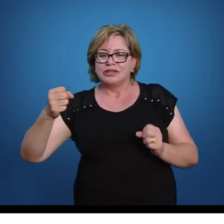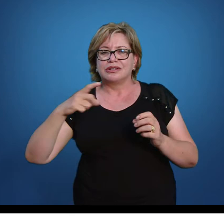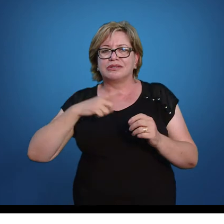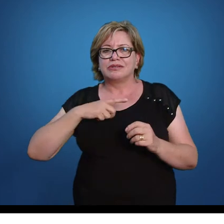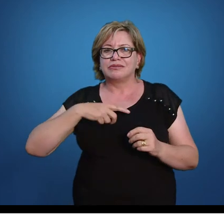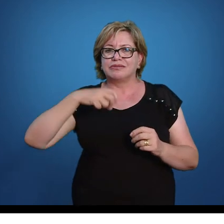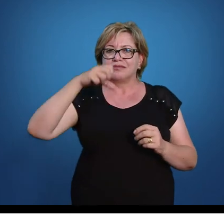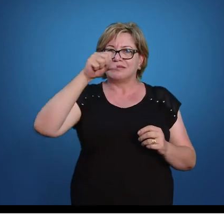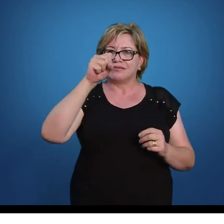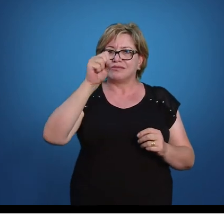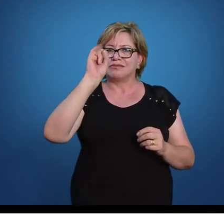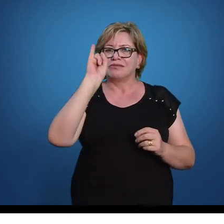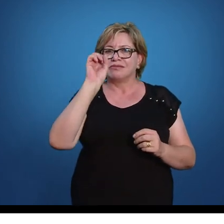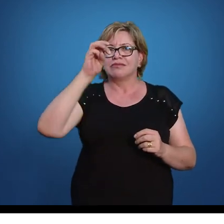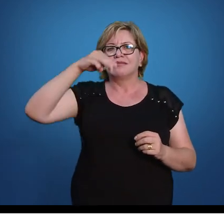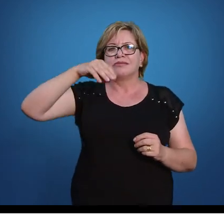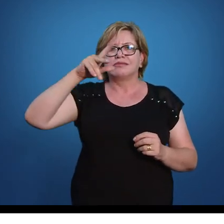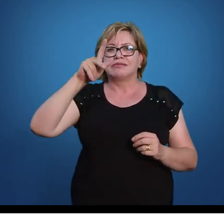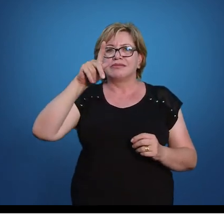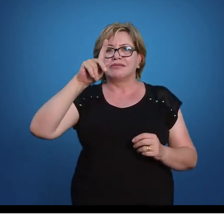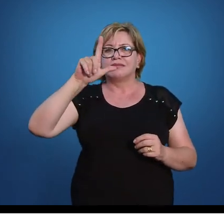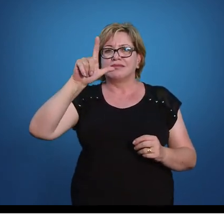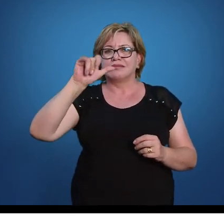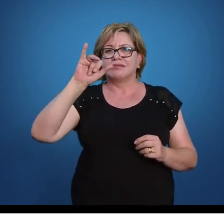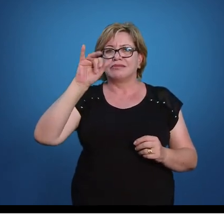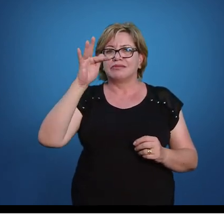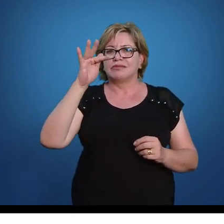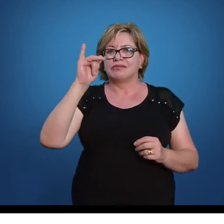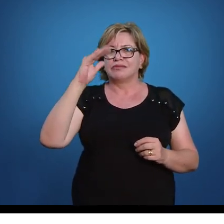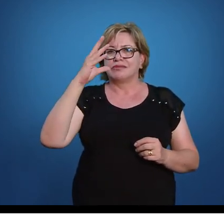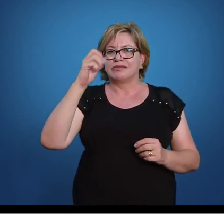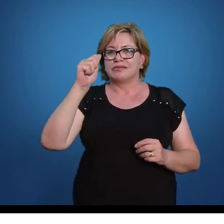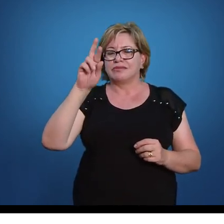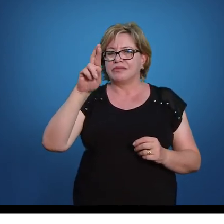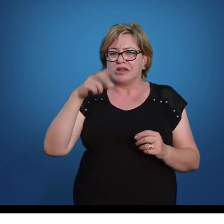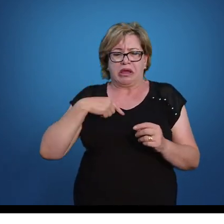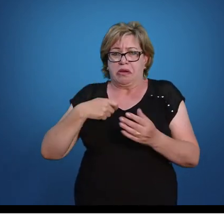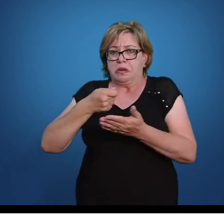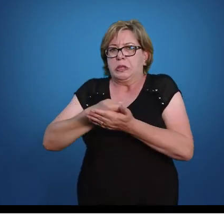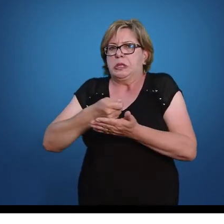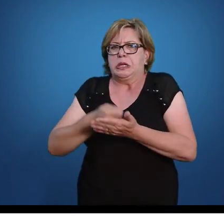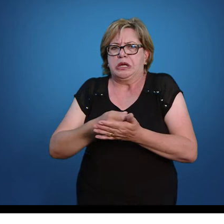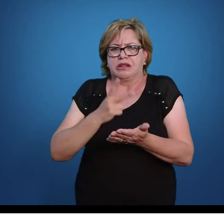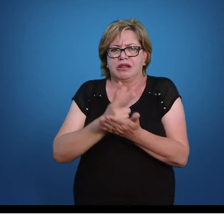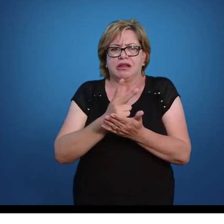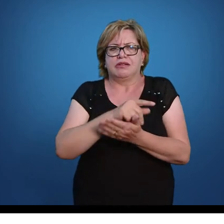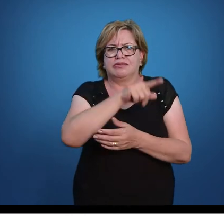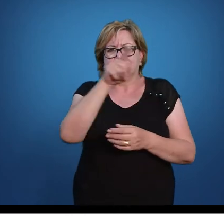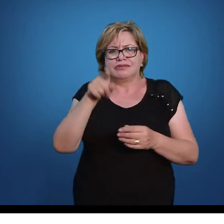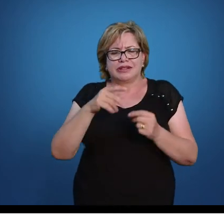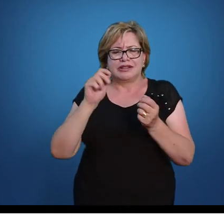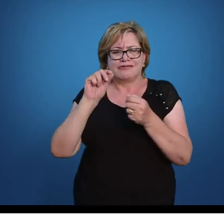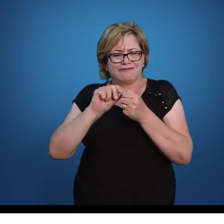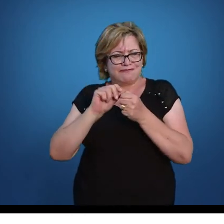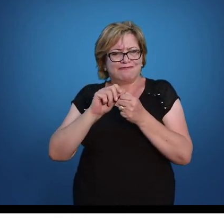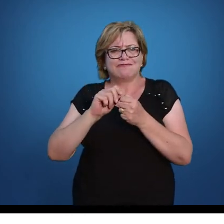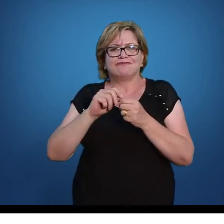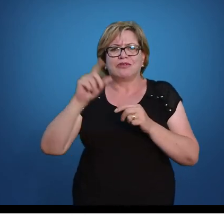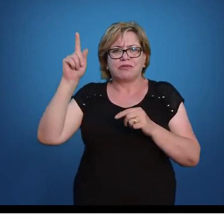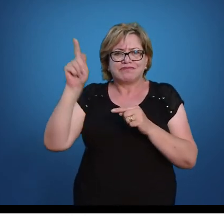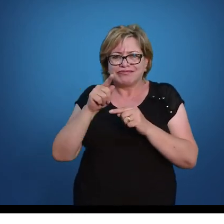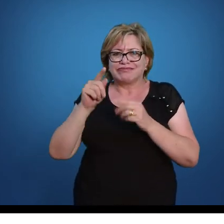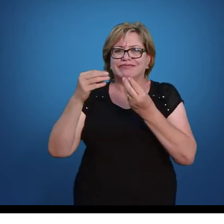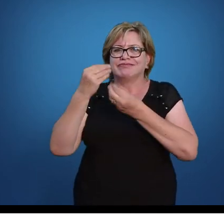é muito comum simplificar. Eu não vou exigir de vocês, necessariamente, que nos nossos exercícios, você efetue essa simplificação.